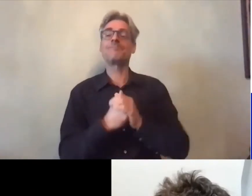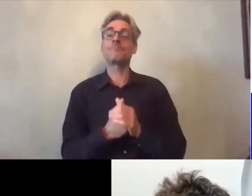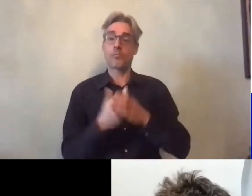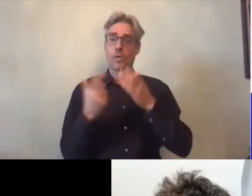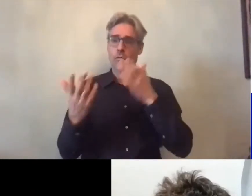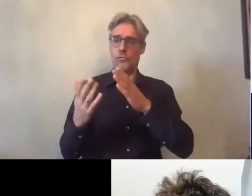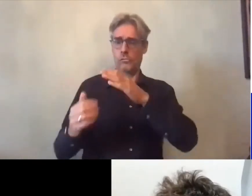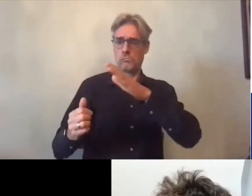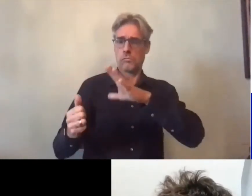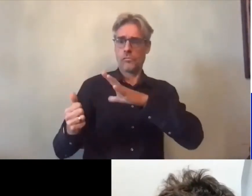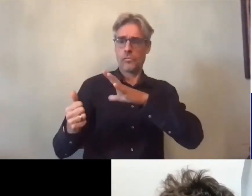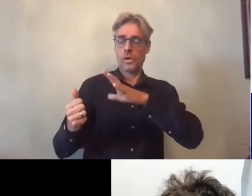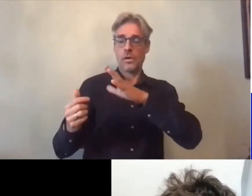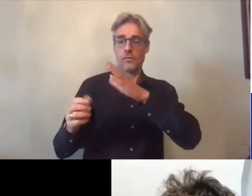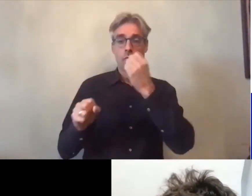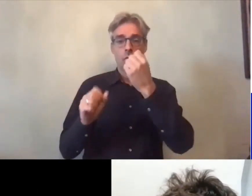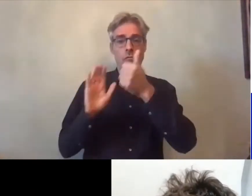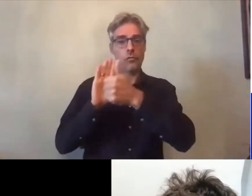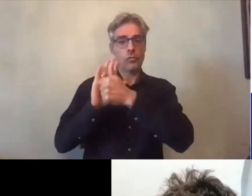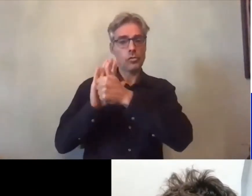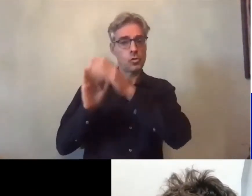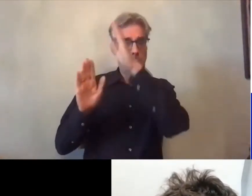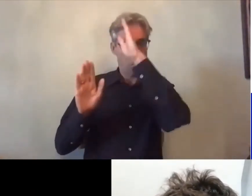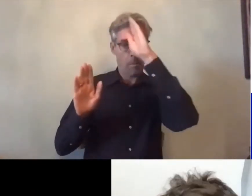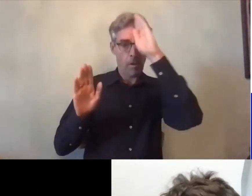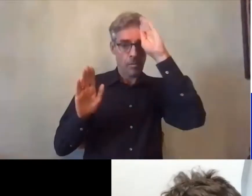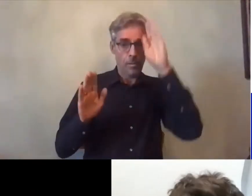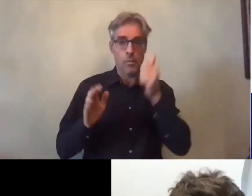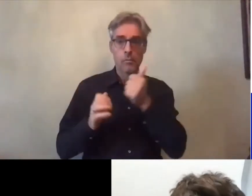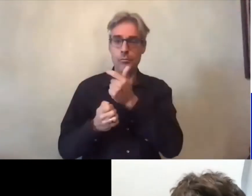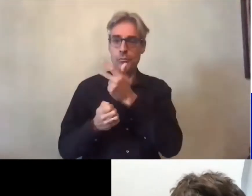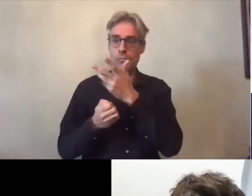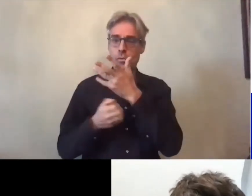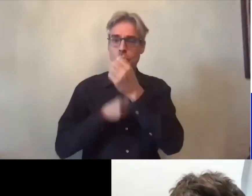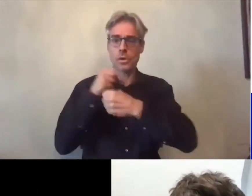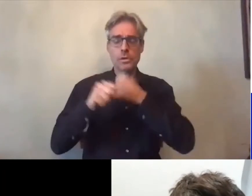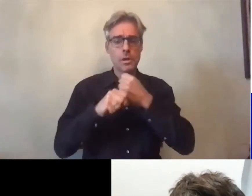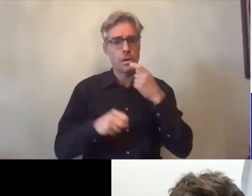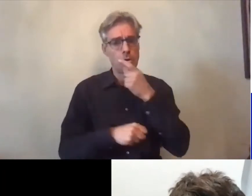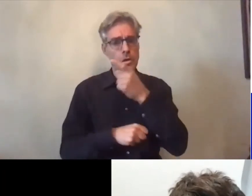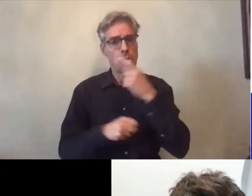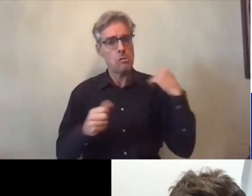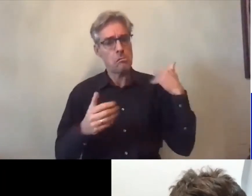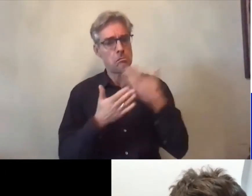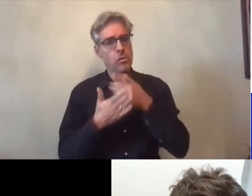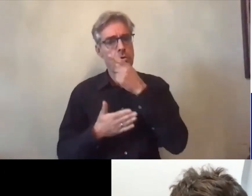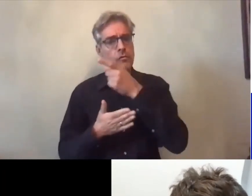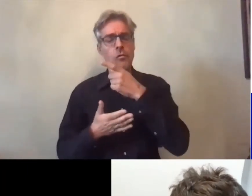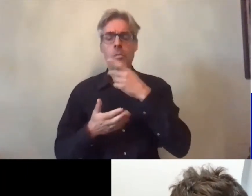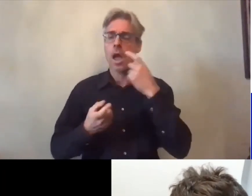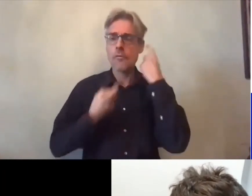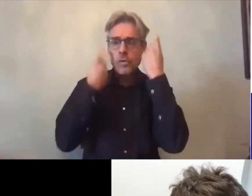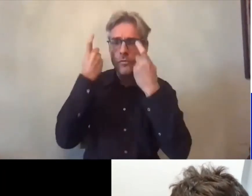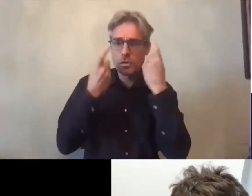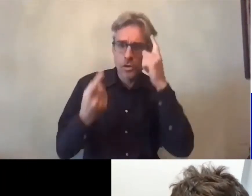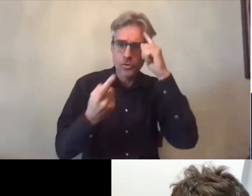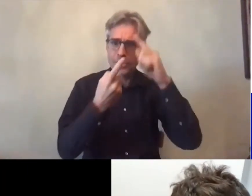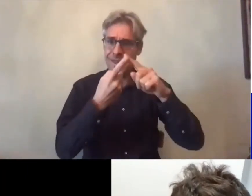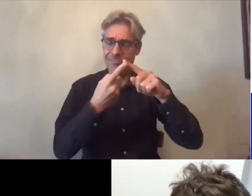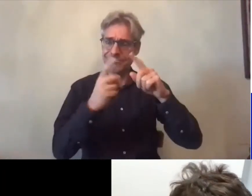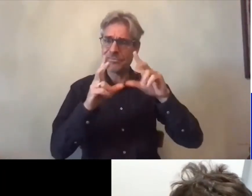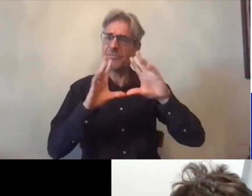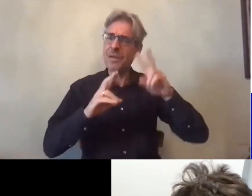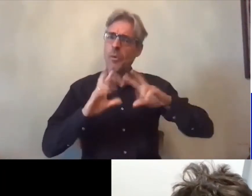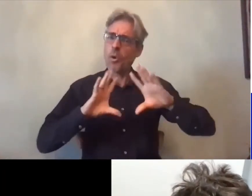que vous avez été amené depuis maintenant plusieurs années à travailler sur des sujets qui sont très pragmatiques